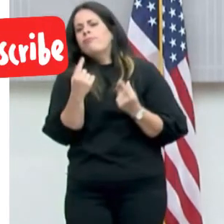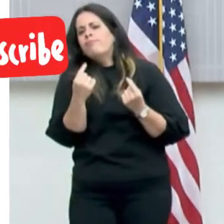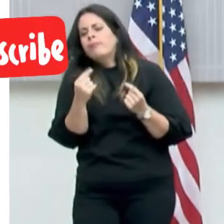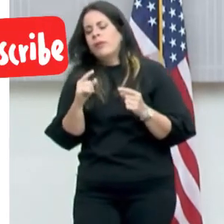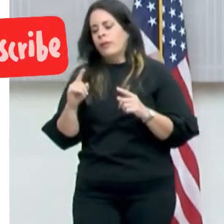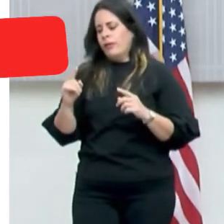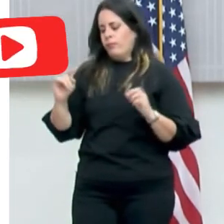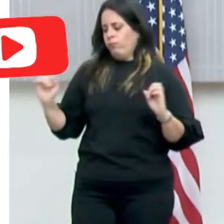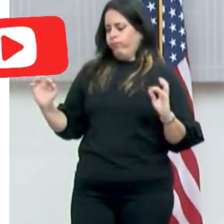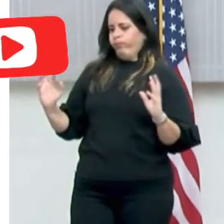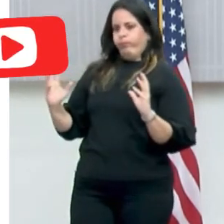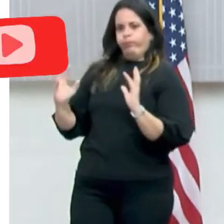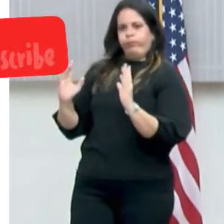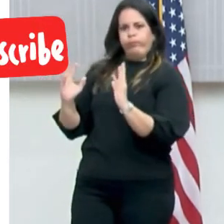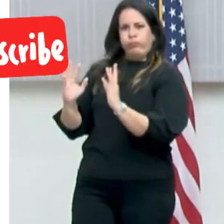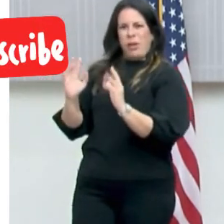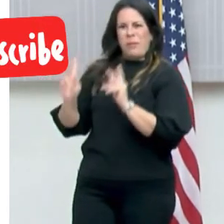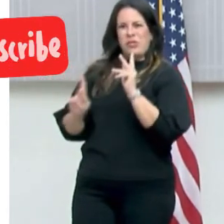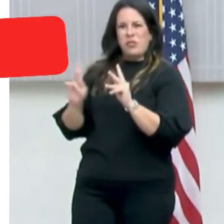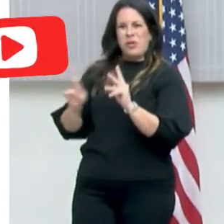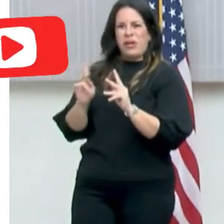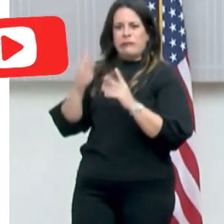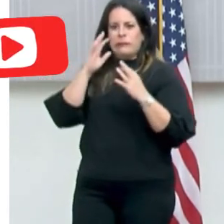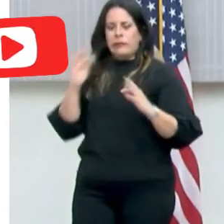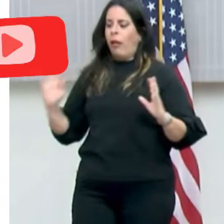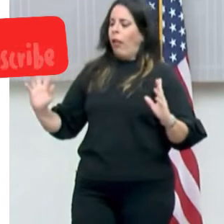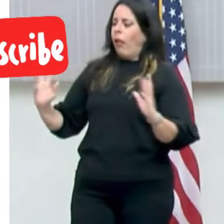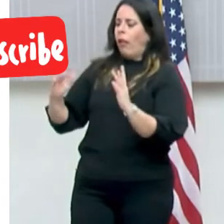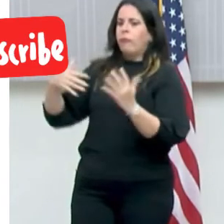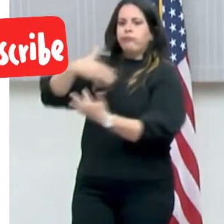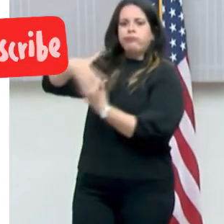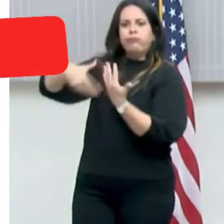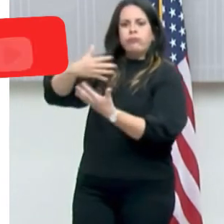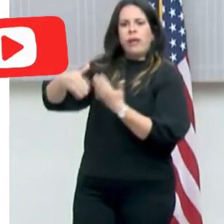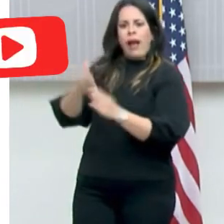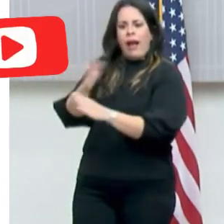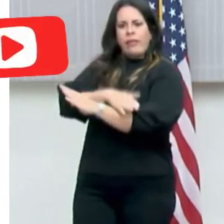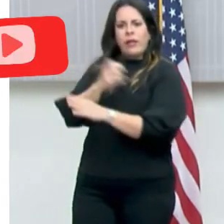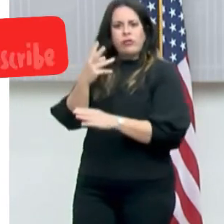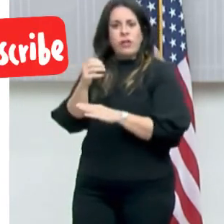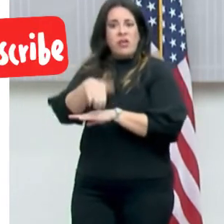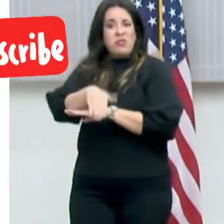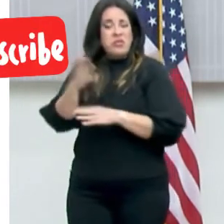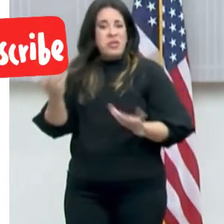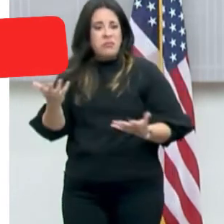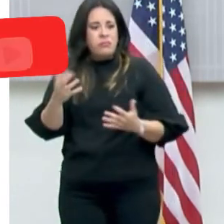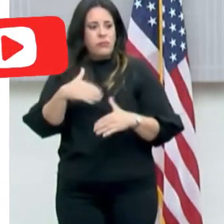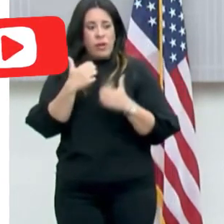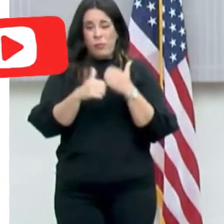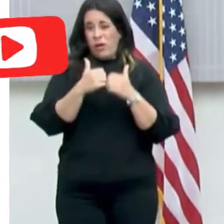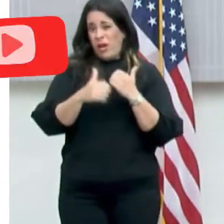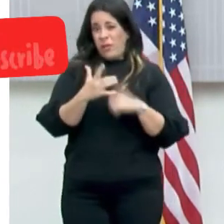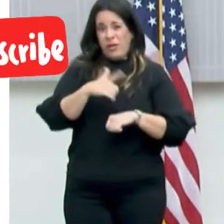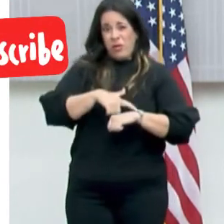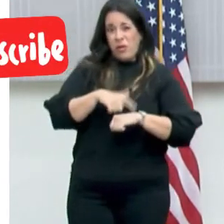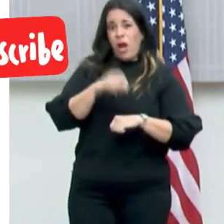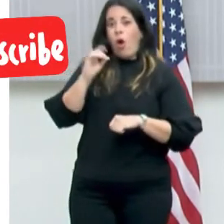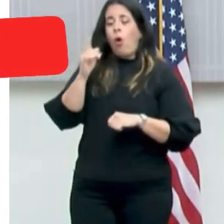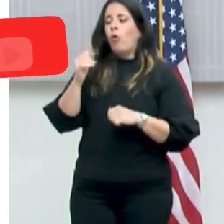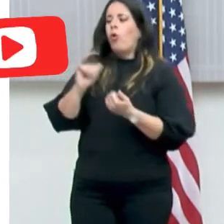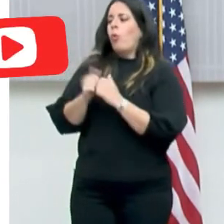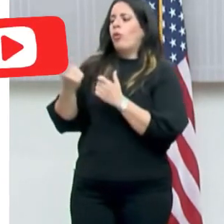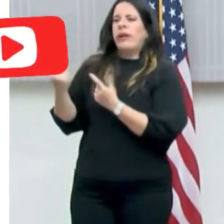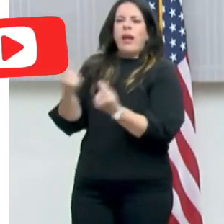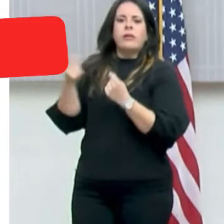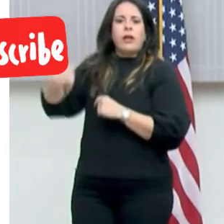las aglomeraciones antes de las 12 de la medianoche? Los epidemiólogos han advertido que el problema no es el horario de operación, sino cómo están operando los